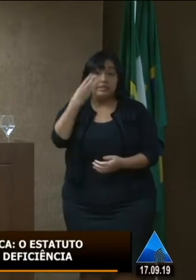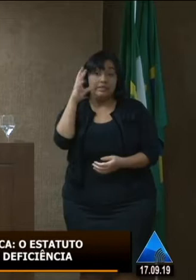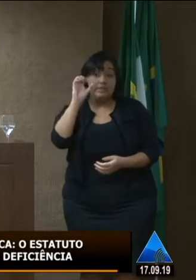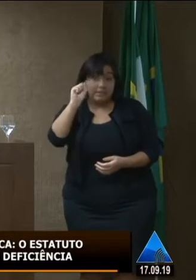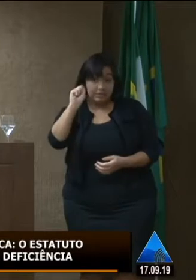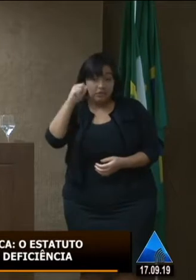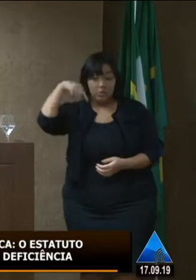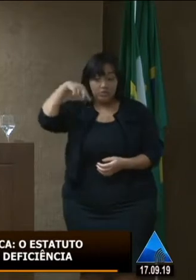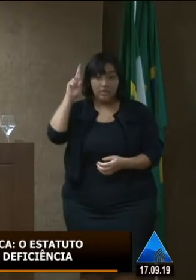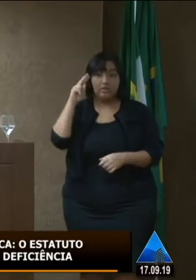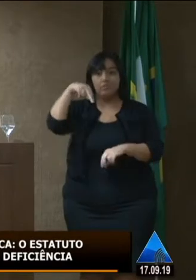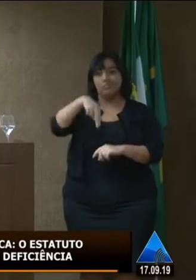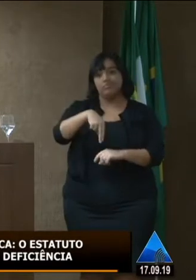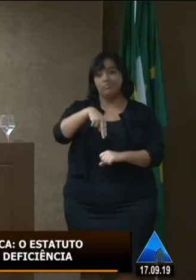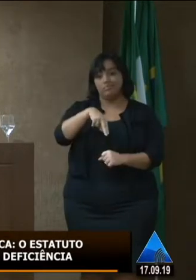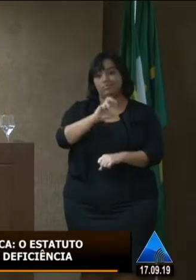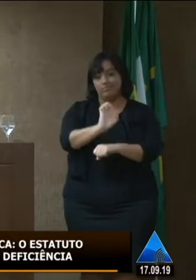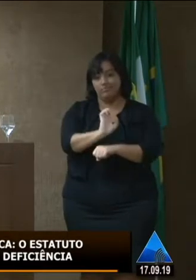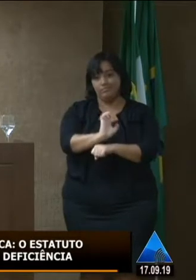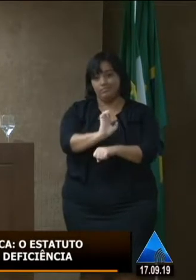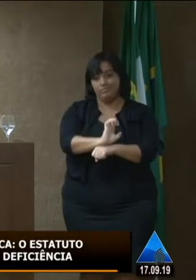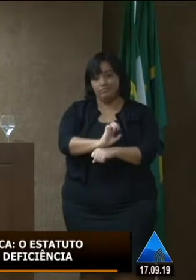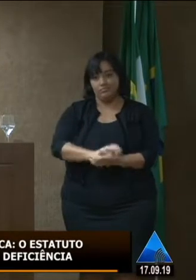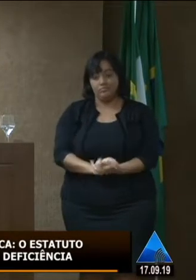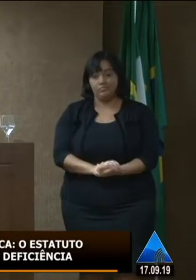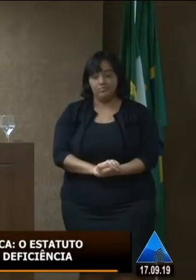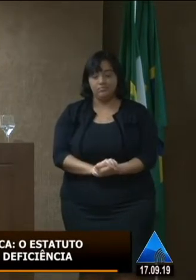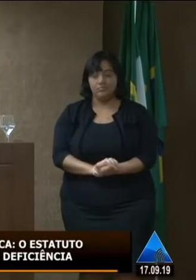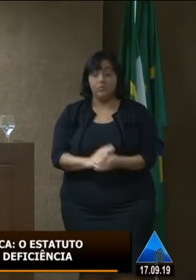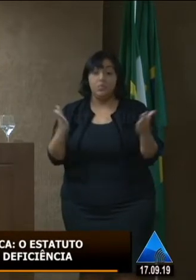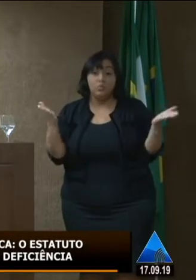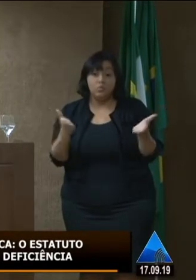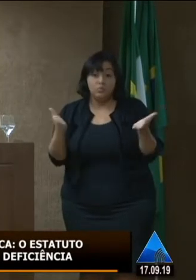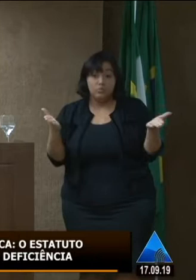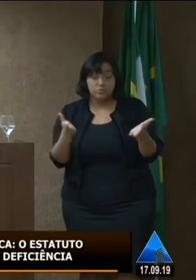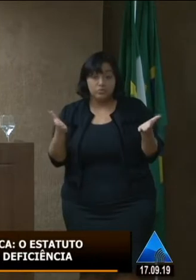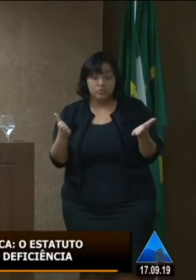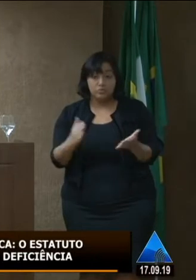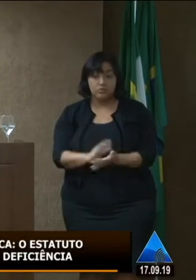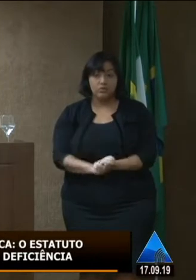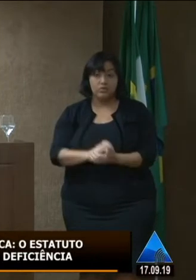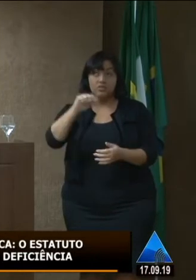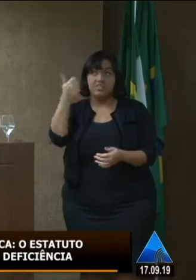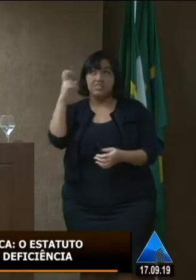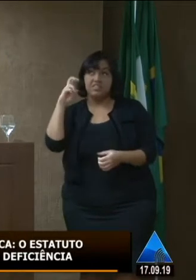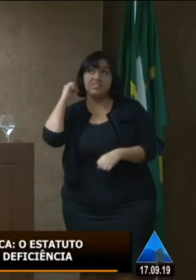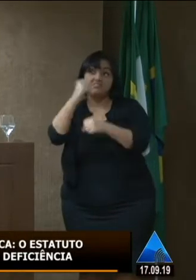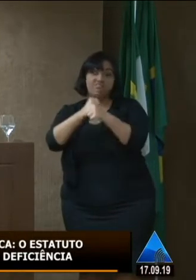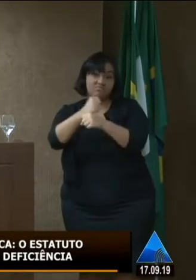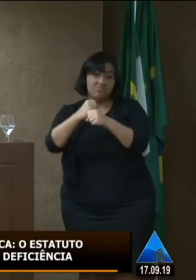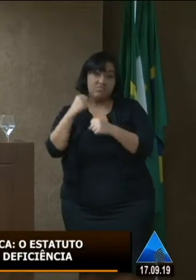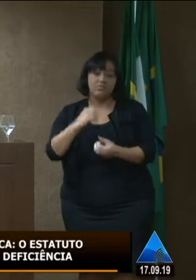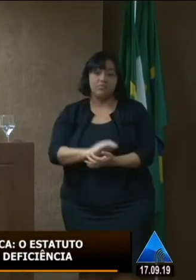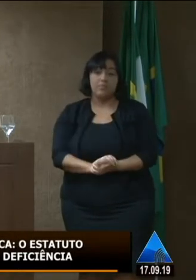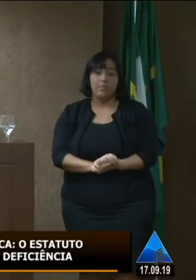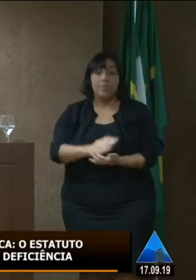aqui do nosso estado então agora de uns 15 anos para cá é que